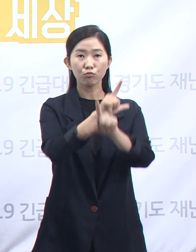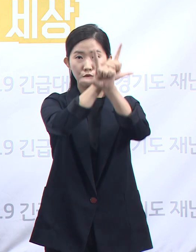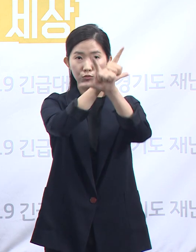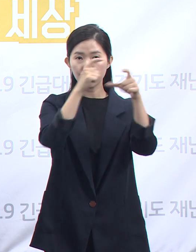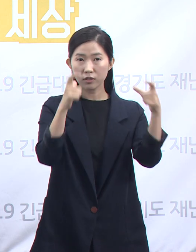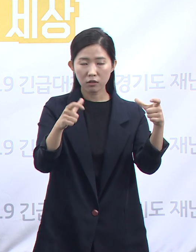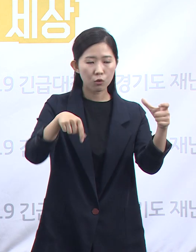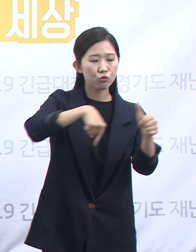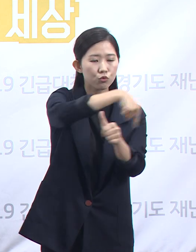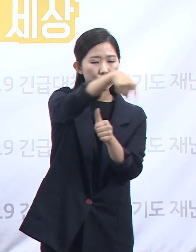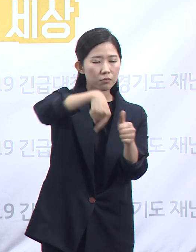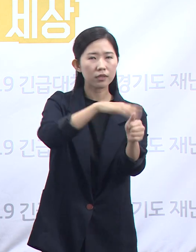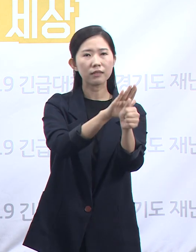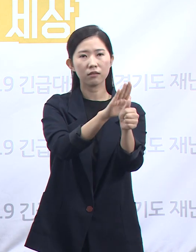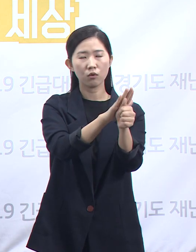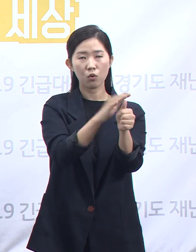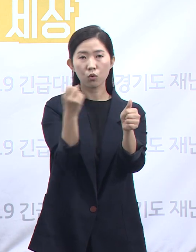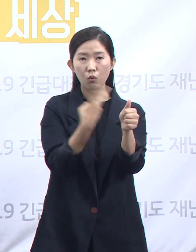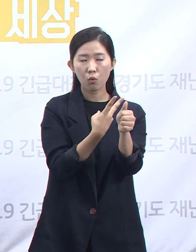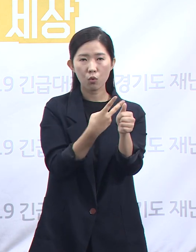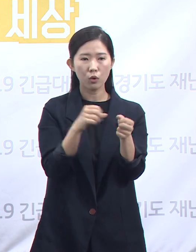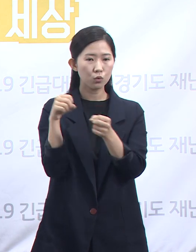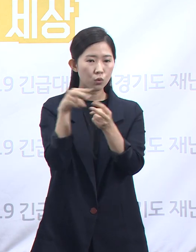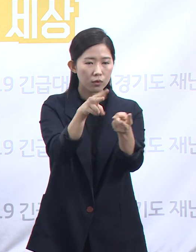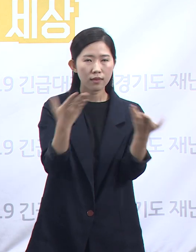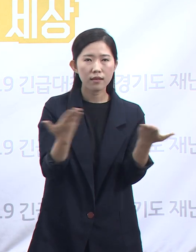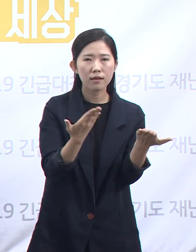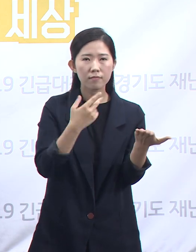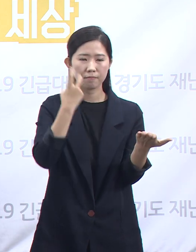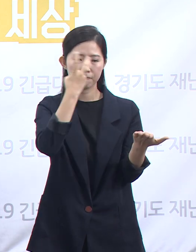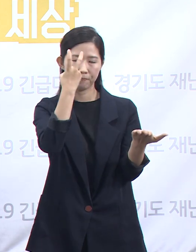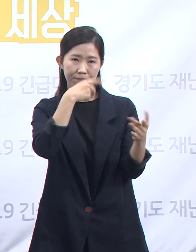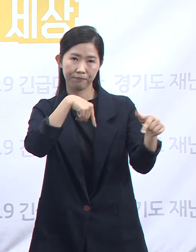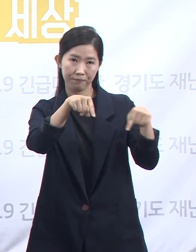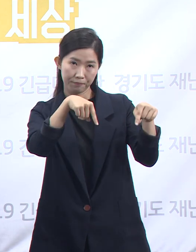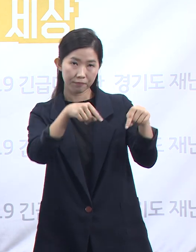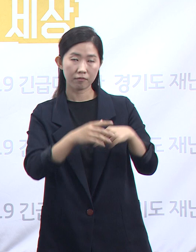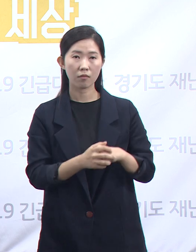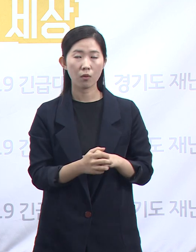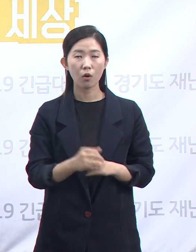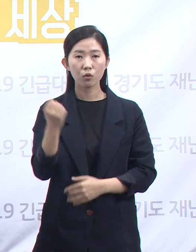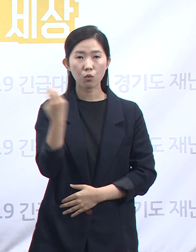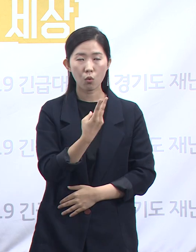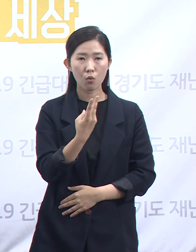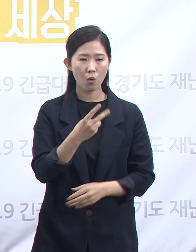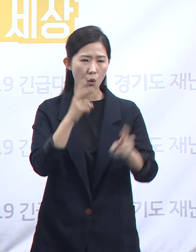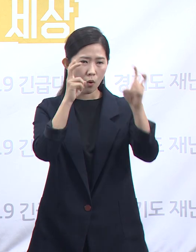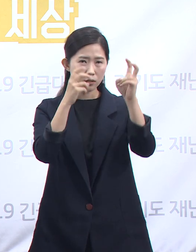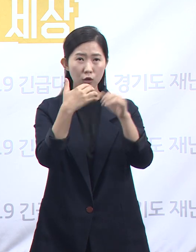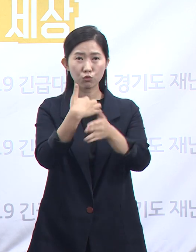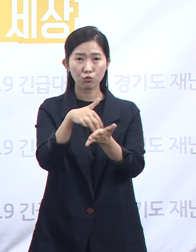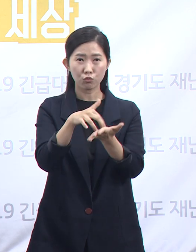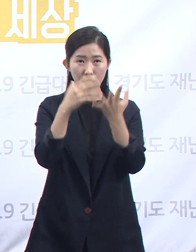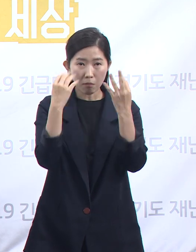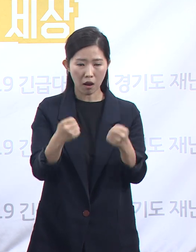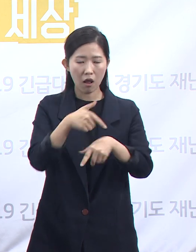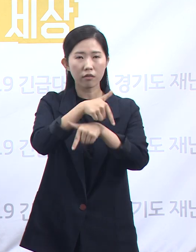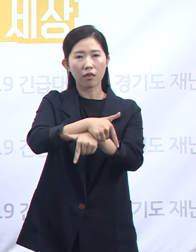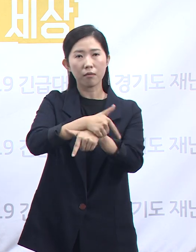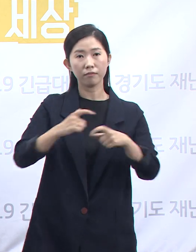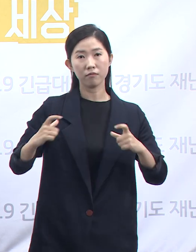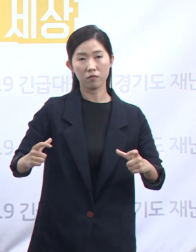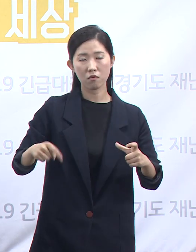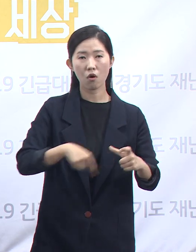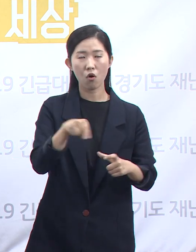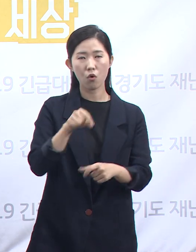지원은 물론 조달 업무를 관장할 것이며 상대적으로 많은 기업이 위치한 남부에도 사업소를